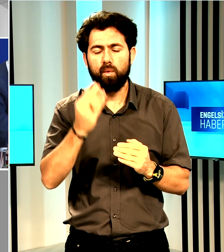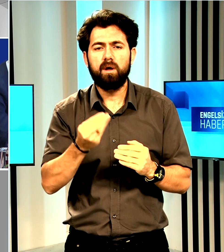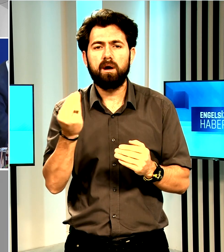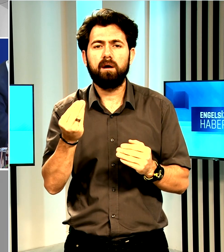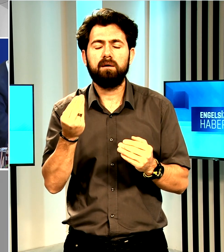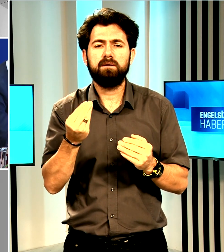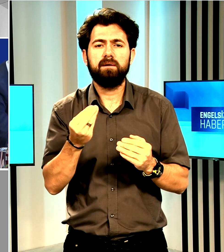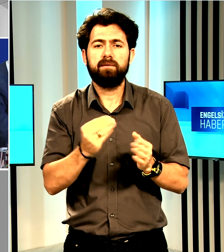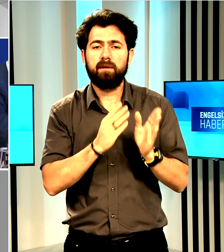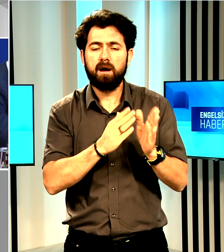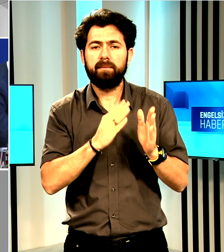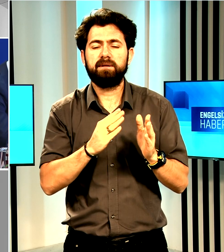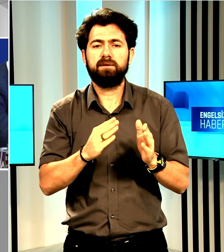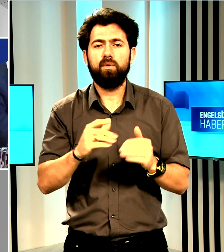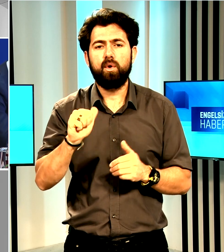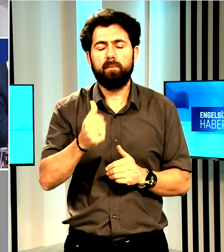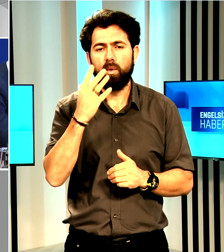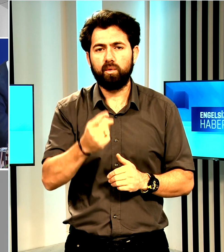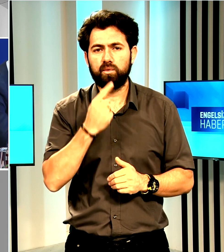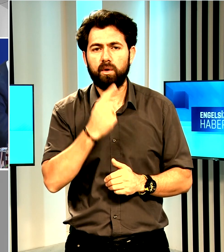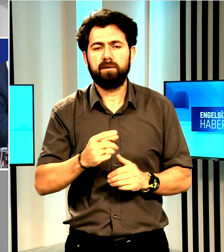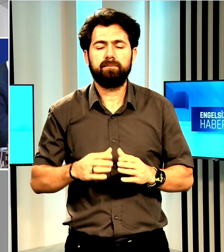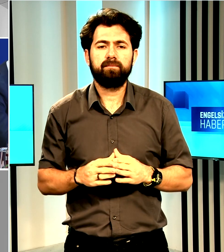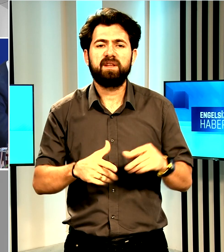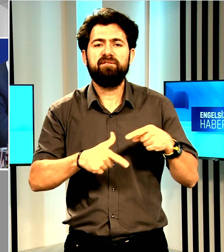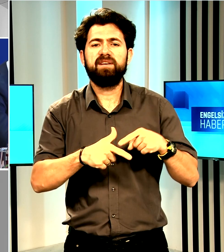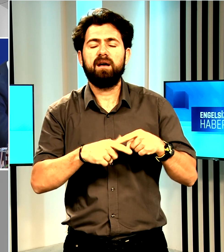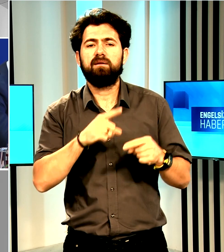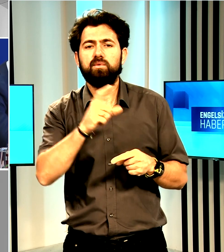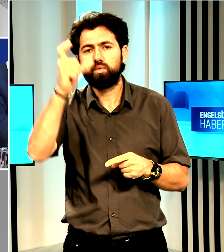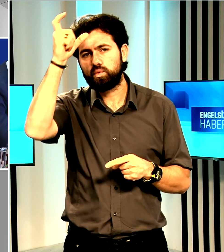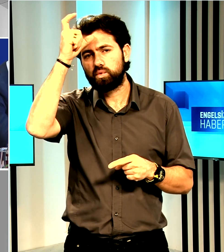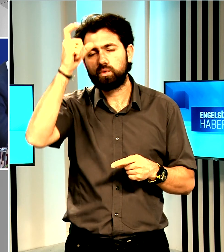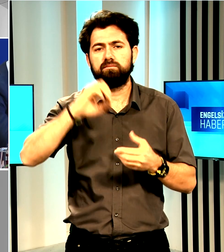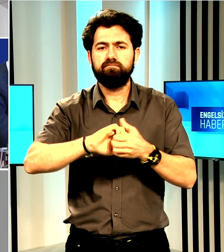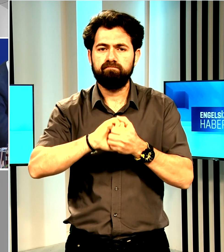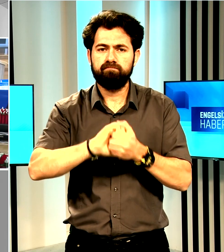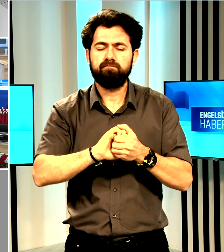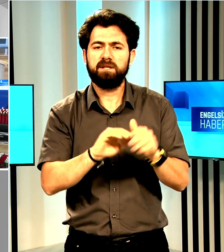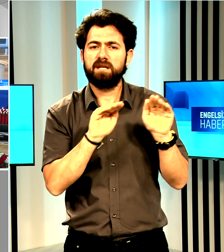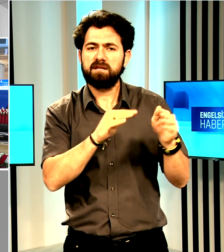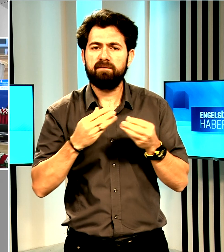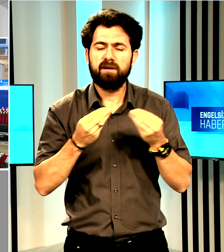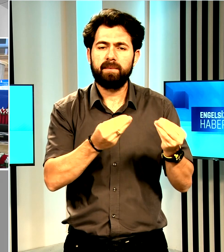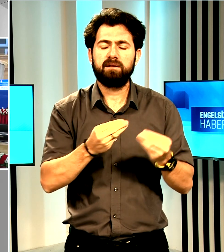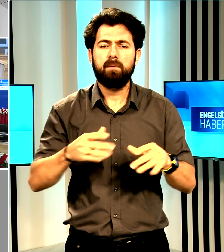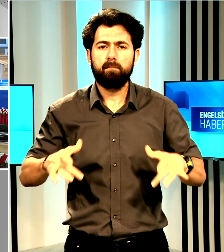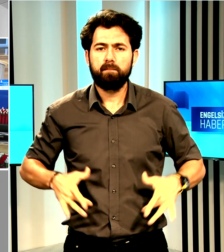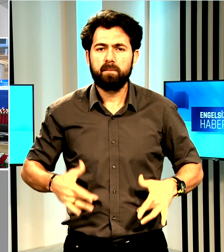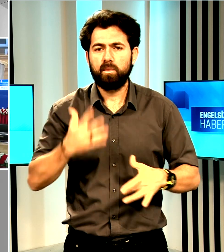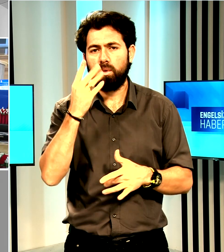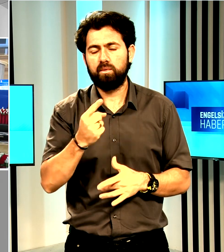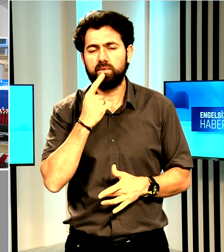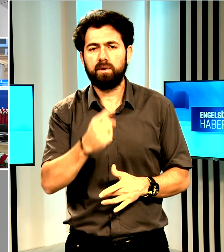temsilinin önemine dikkat edecekti. Fidan, Türk bütünleşmesini desteklemekten memnuniyet